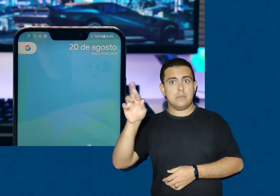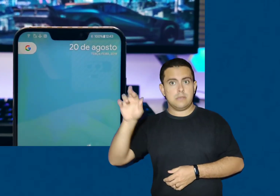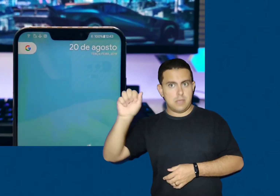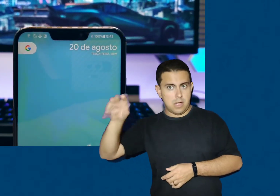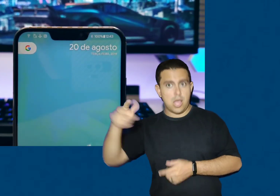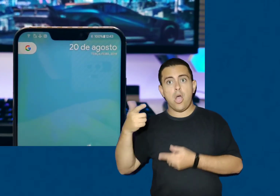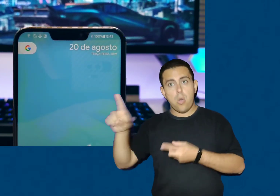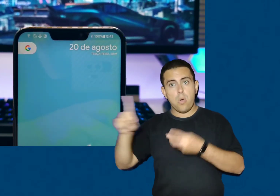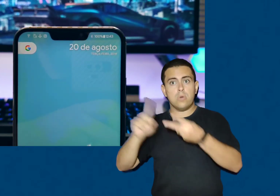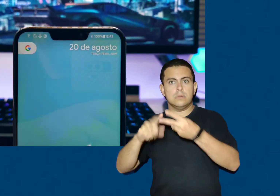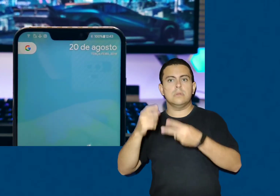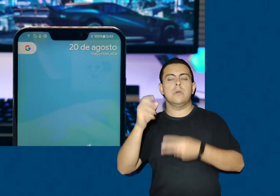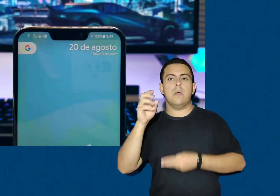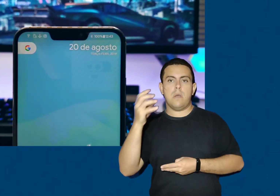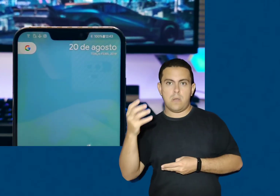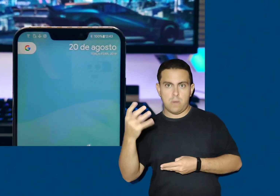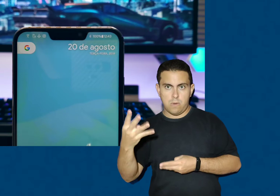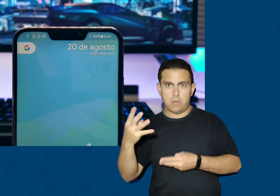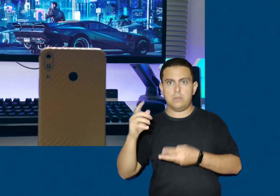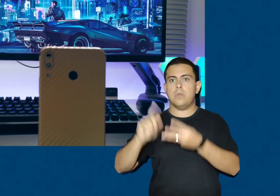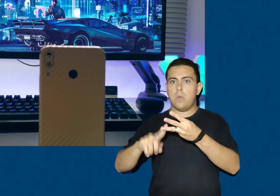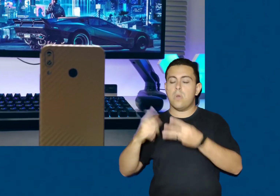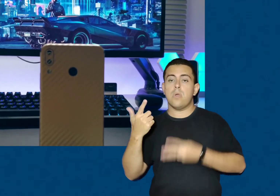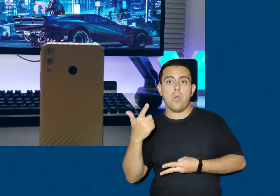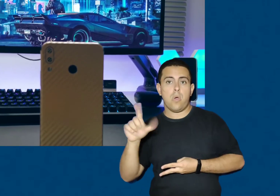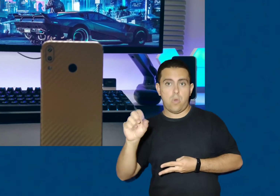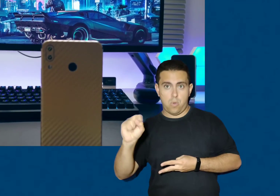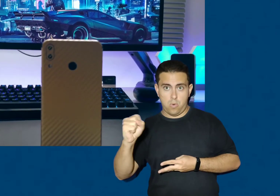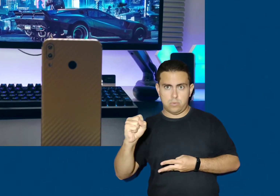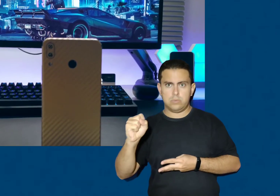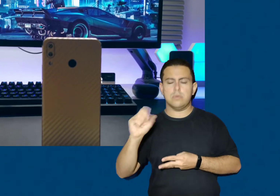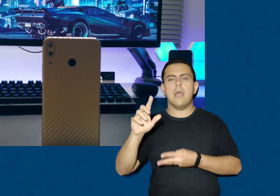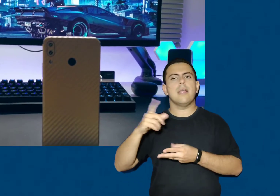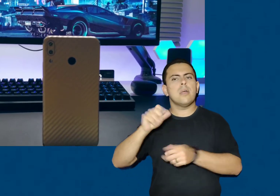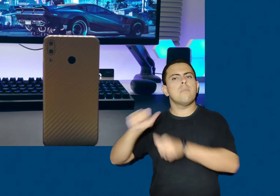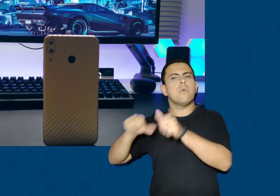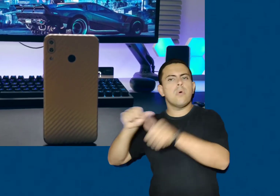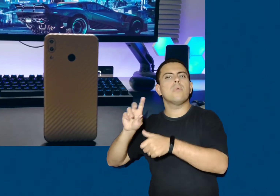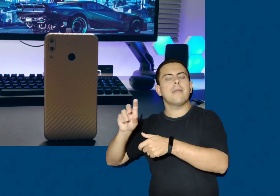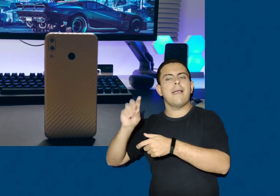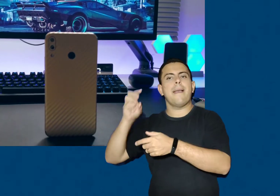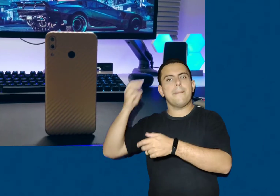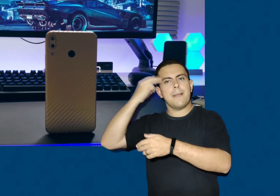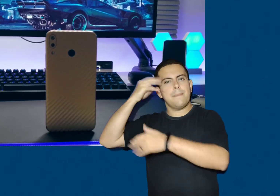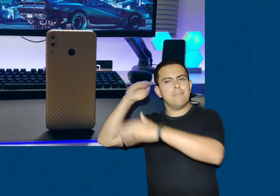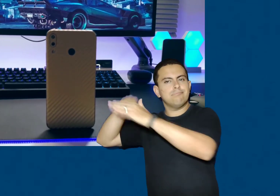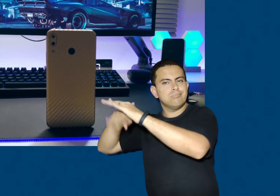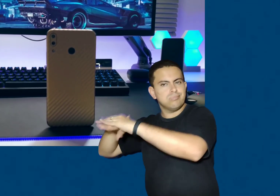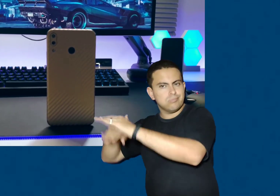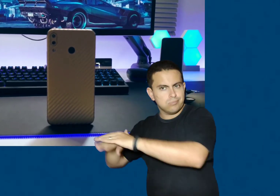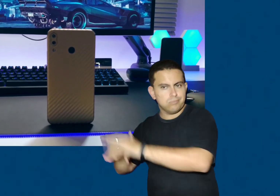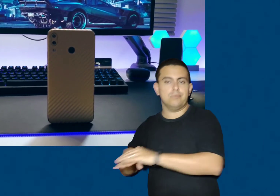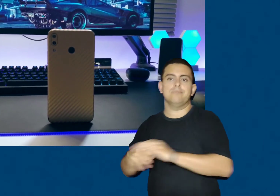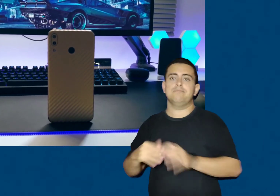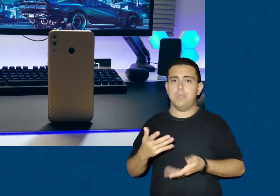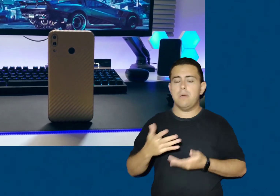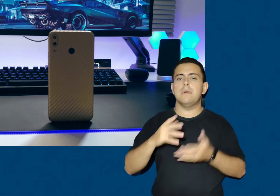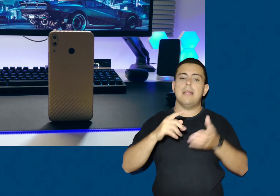de RAM e 8 GB de RAM. O que muda basicamente entre elas é o armazenamento e a memória RAM, já que a tela é a